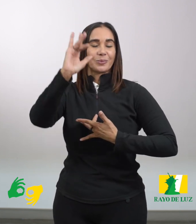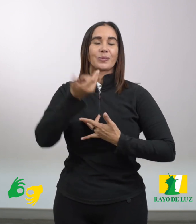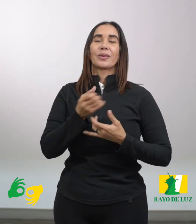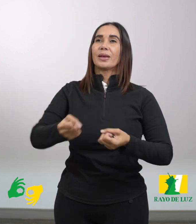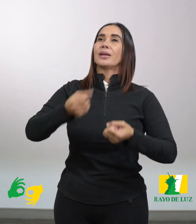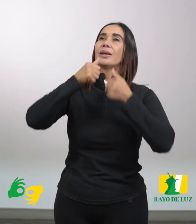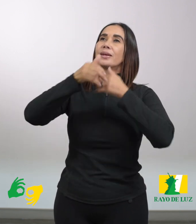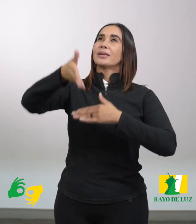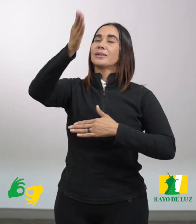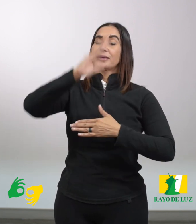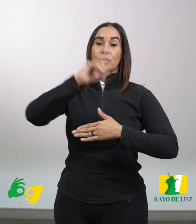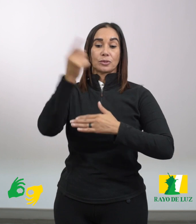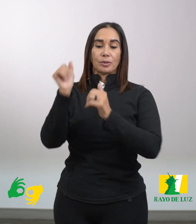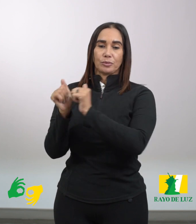y la gracia de Dios lo acompañaba.